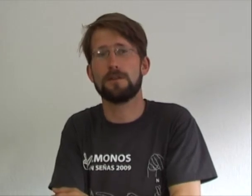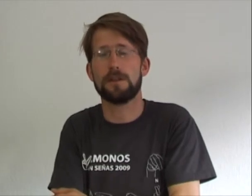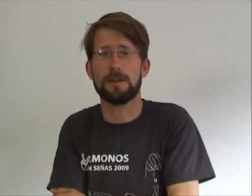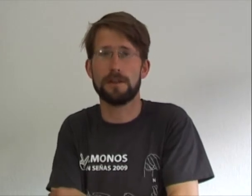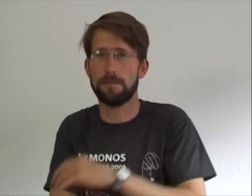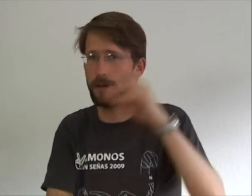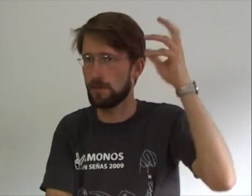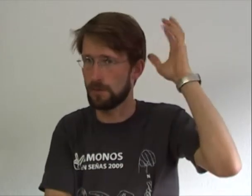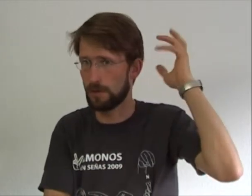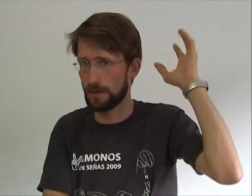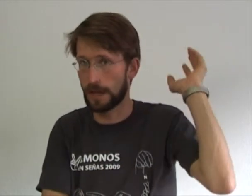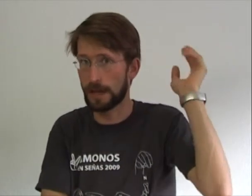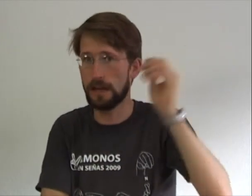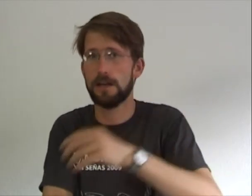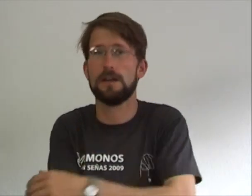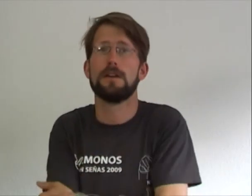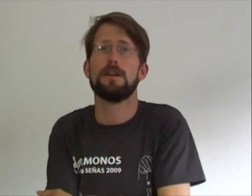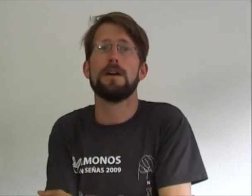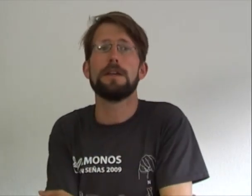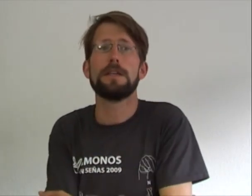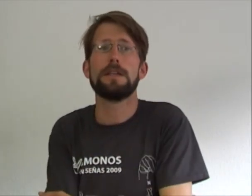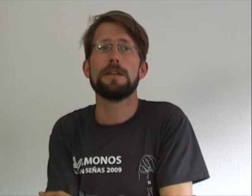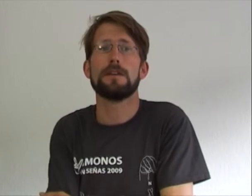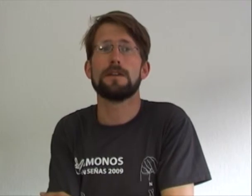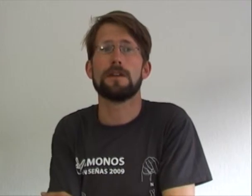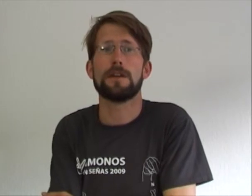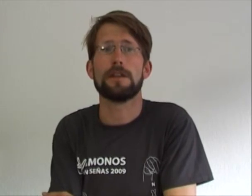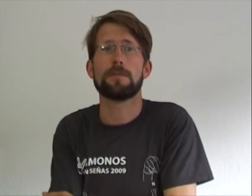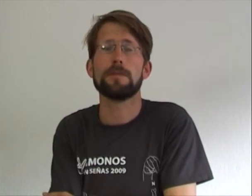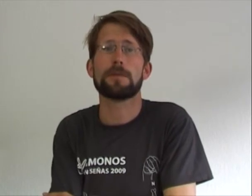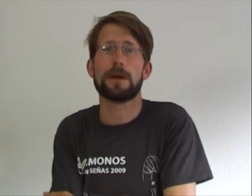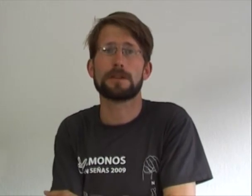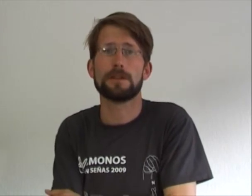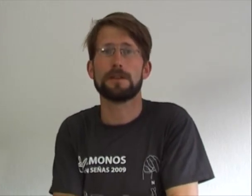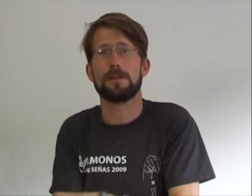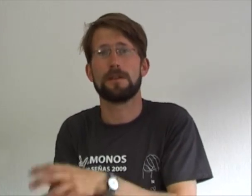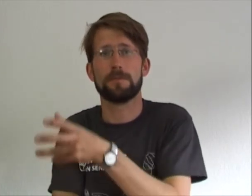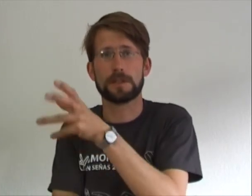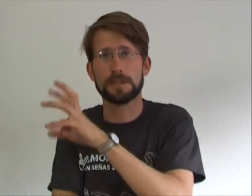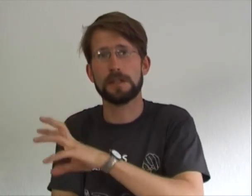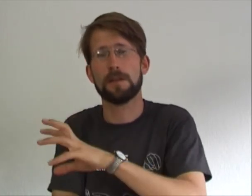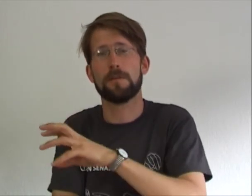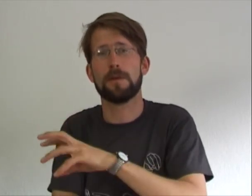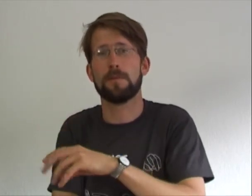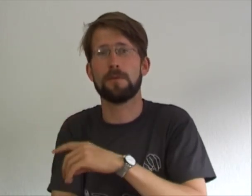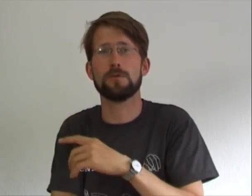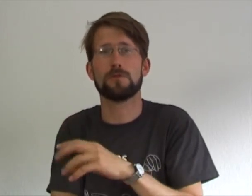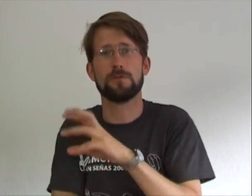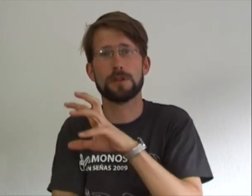el pelo naranja. Y en la primera parte, Brasil, plus un poquito